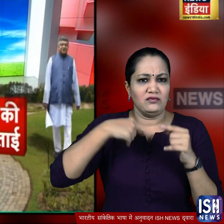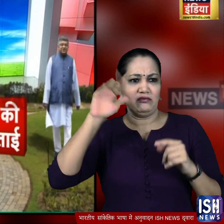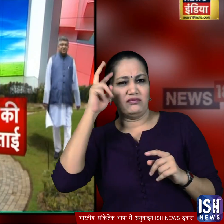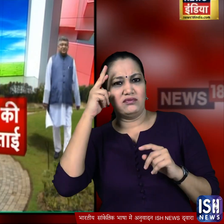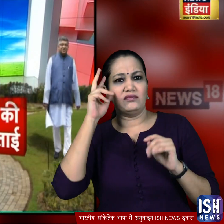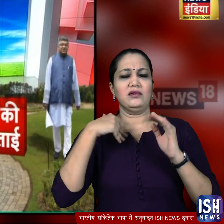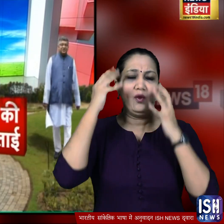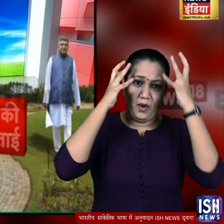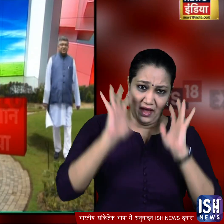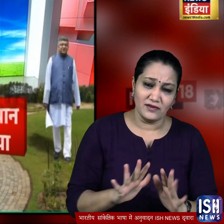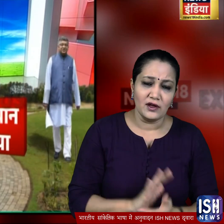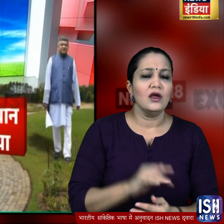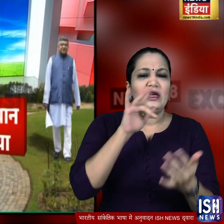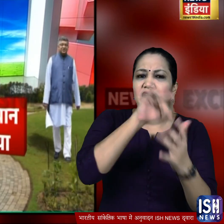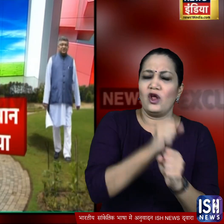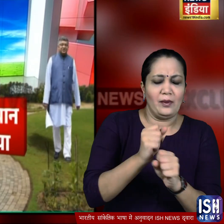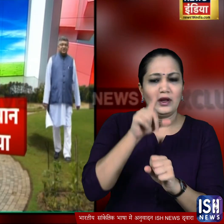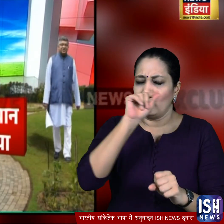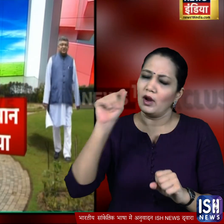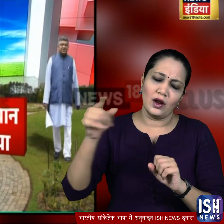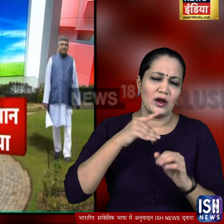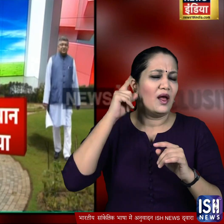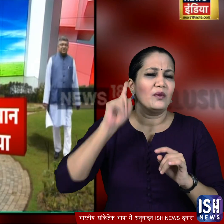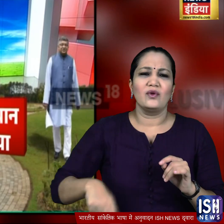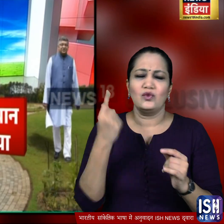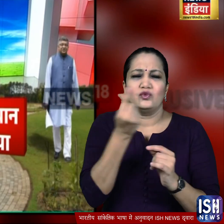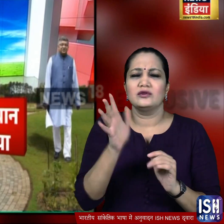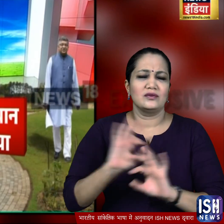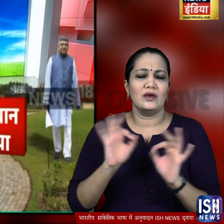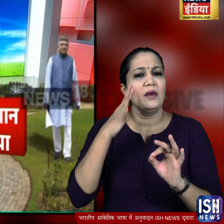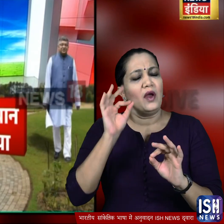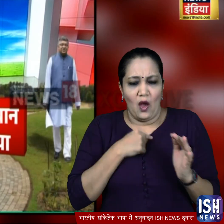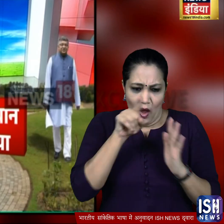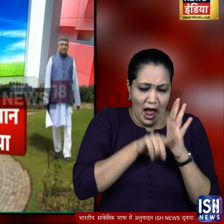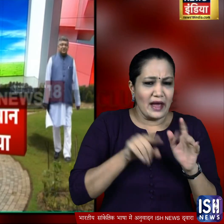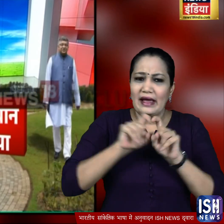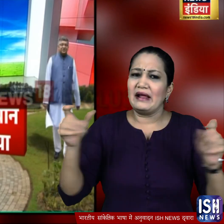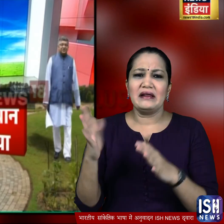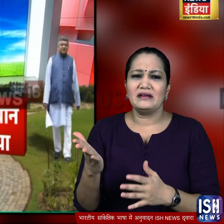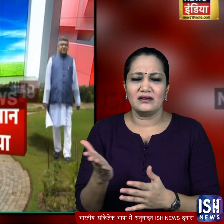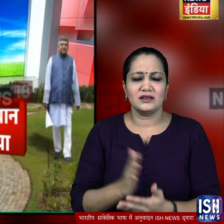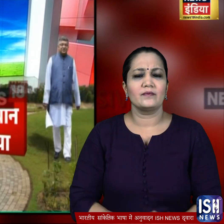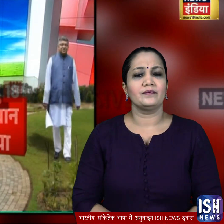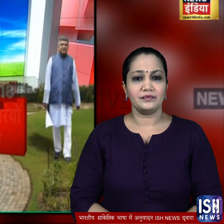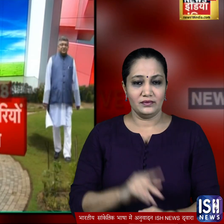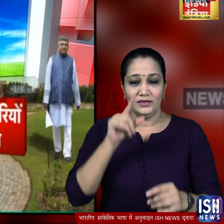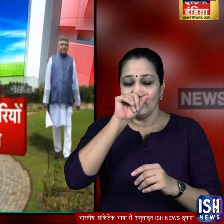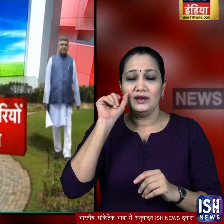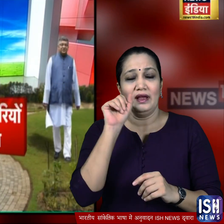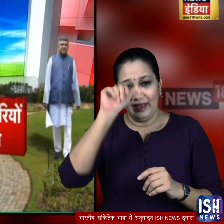इसके जवाब में केंदर सरकार ने कहा कि ट्विटर का बयान निराधार है उसकी नीतियां भी पारदर्शी नहीं साथी सरकार ने ट्विटर इंडिया को भरोसा